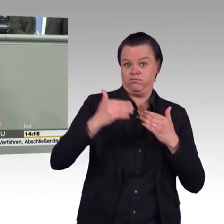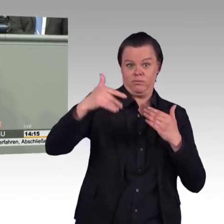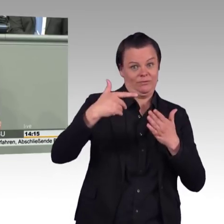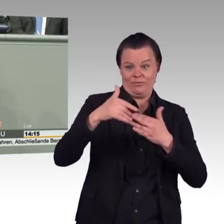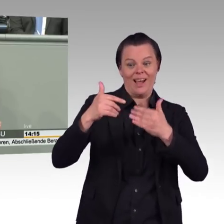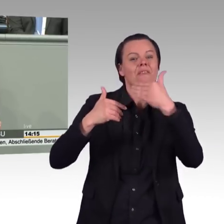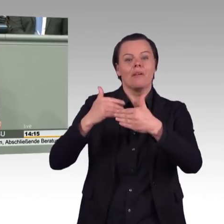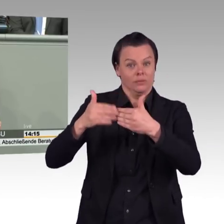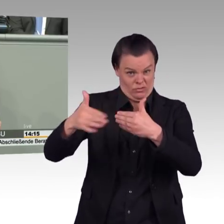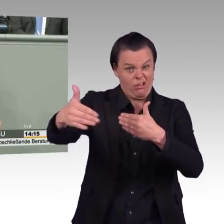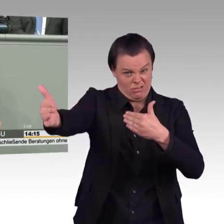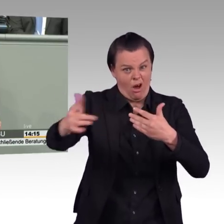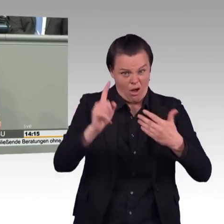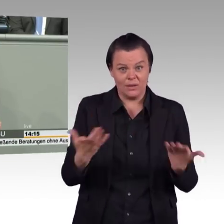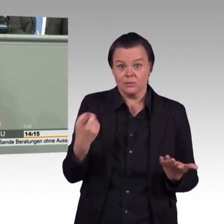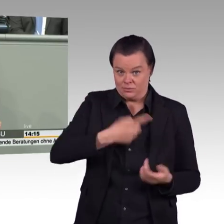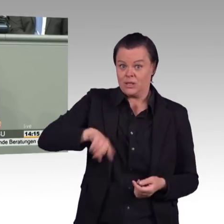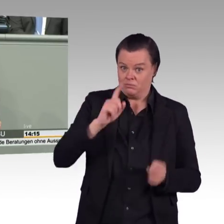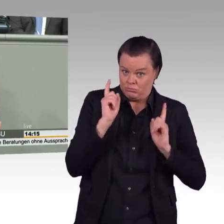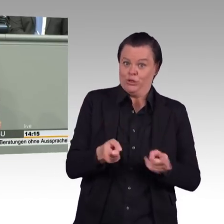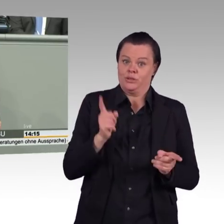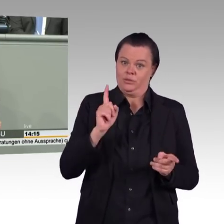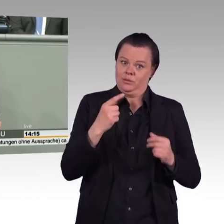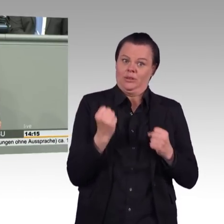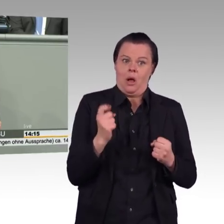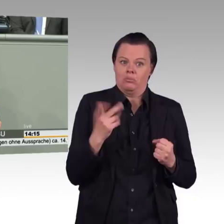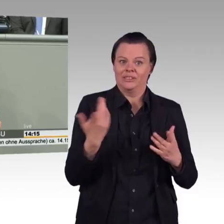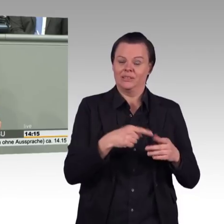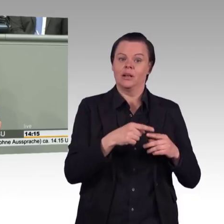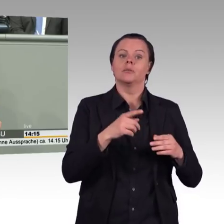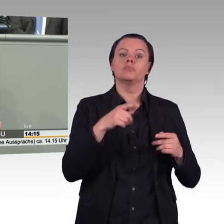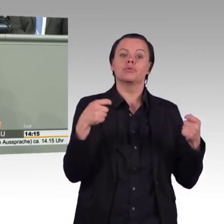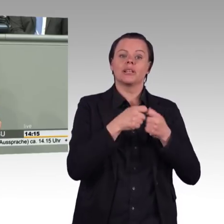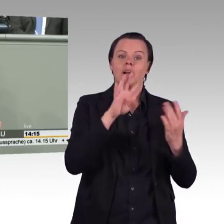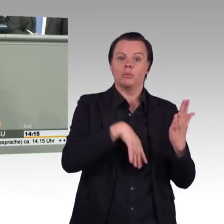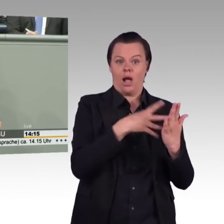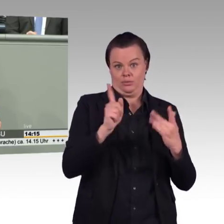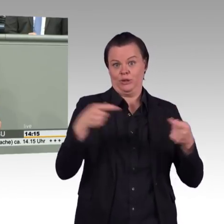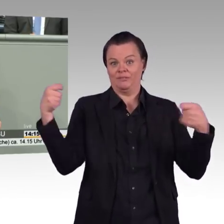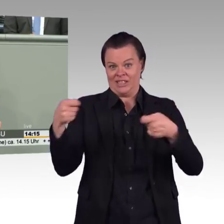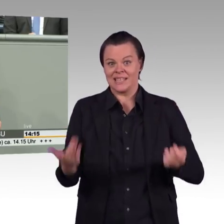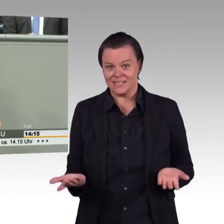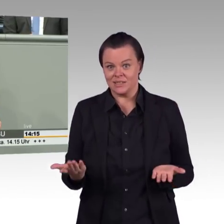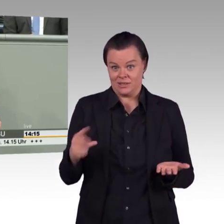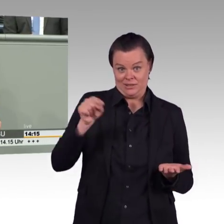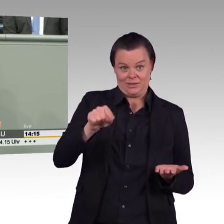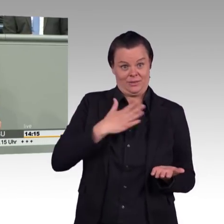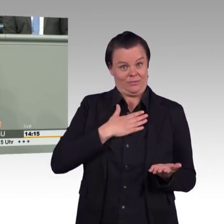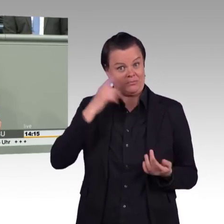Und diese haben auch gesagt, wir wollen bis 2038, äh, bis 2030 sofort aus der Braunkohle aussteigen.